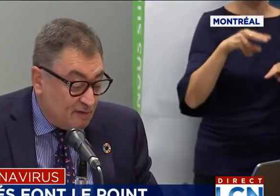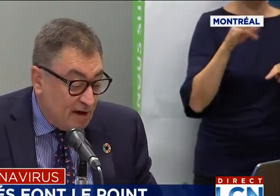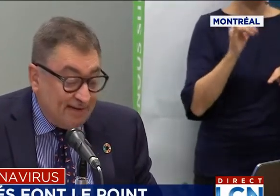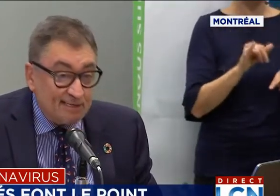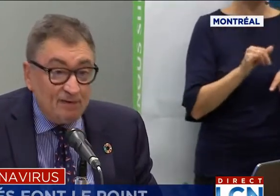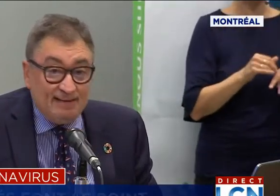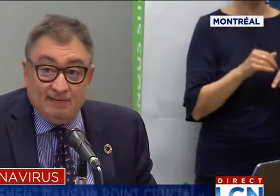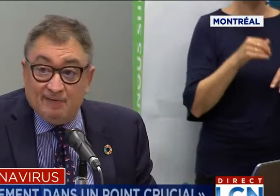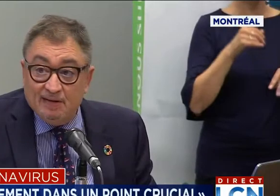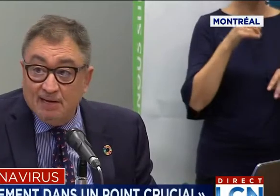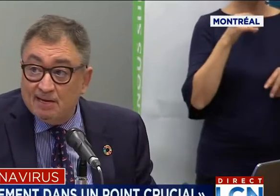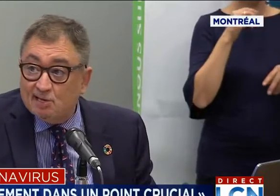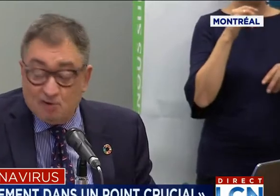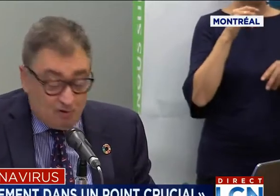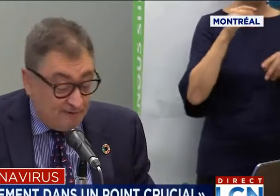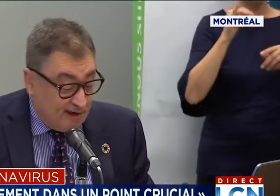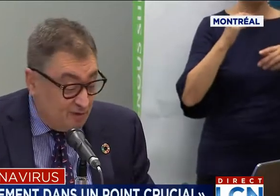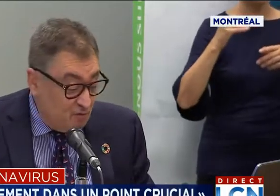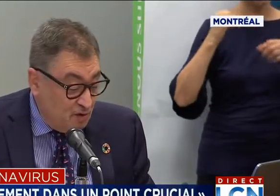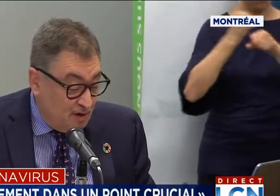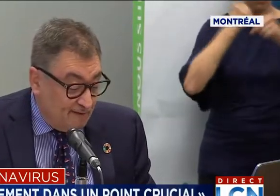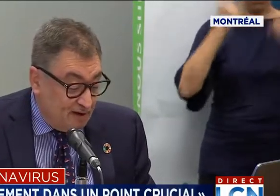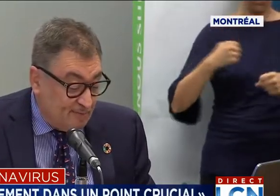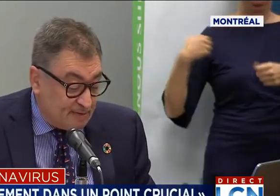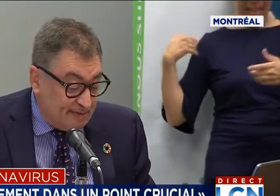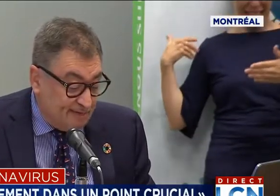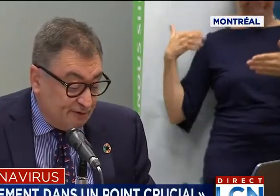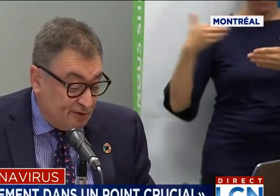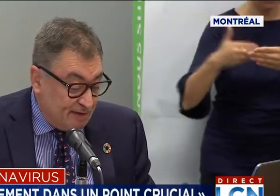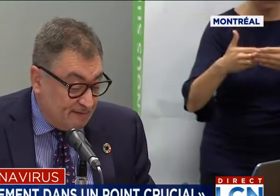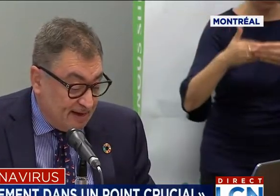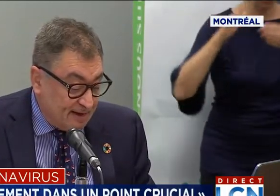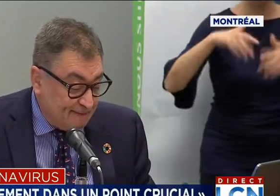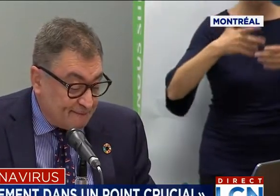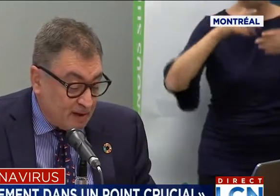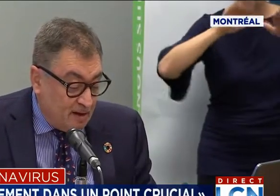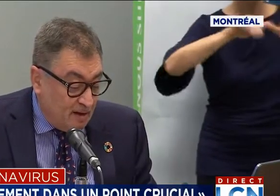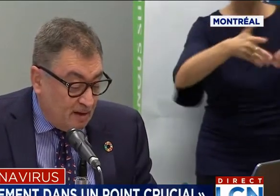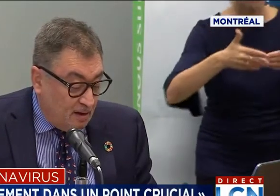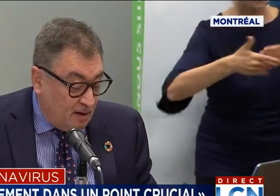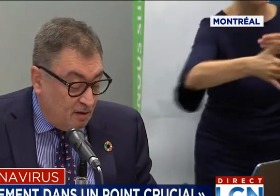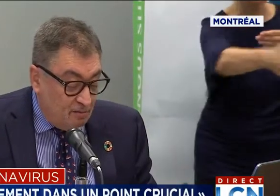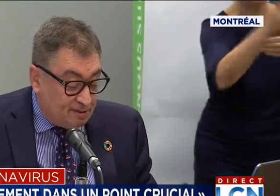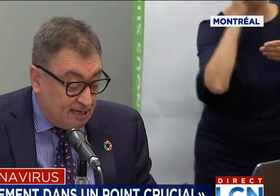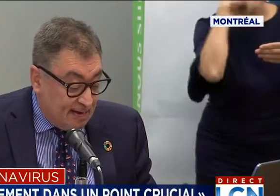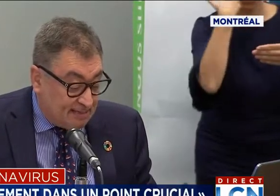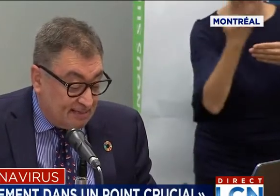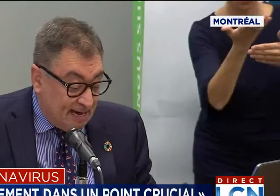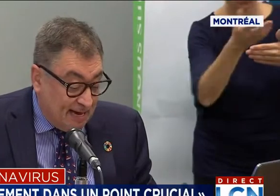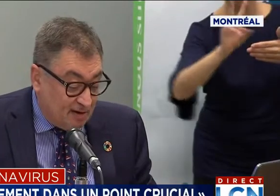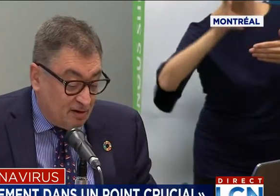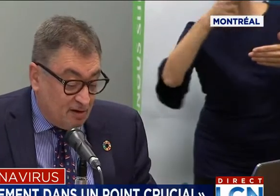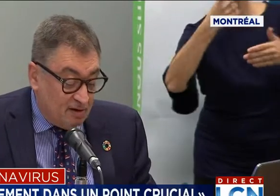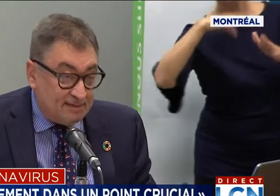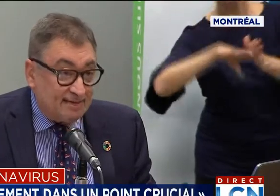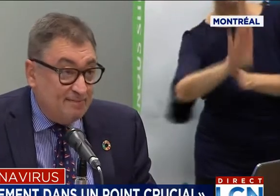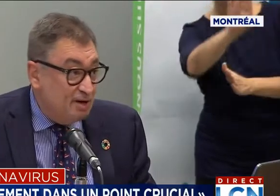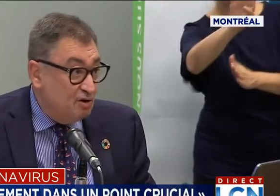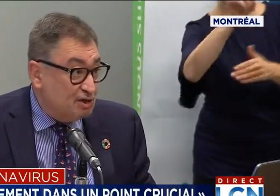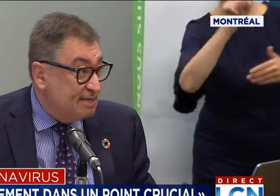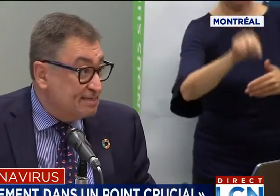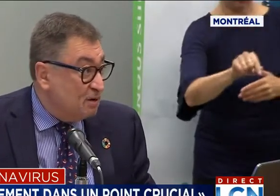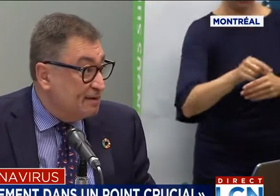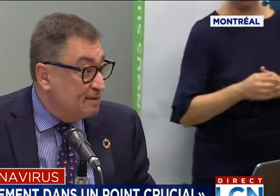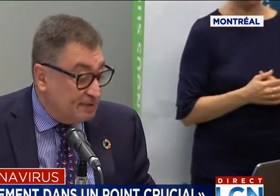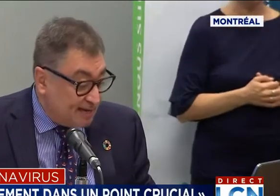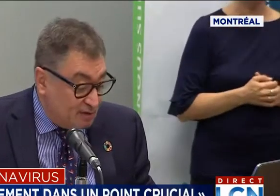aussi de voir quels sont les défis qui sont devant nous, devant une perspective de deuxième vague. C'est clair que certains